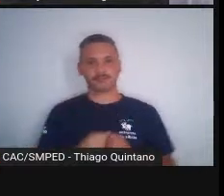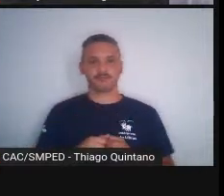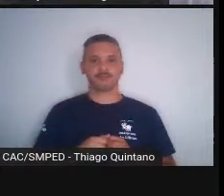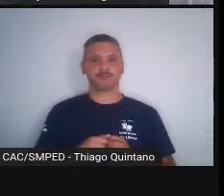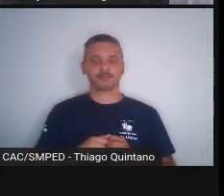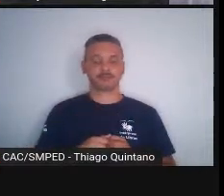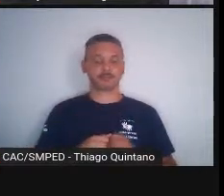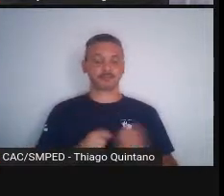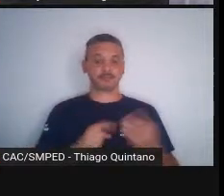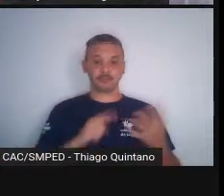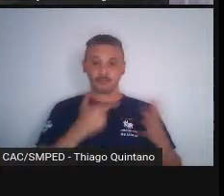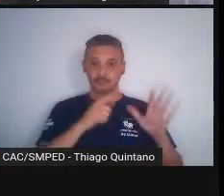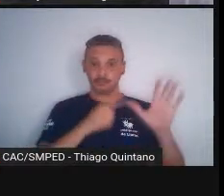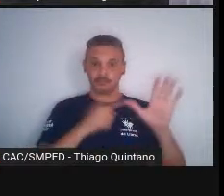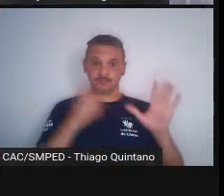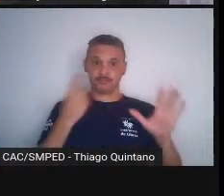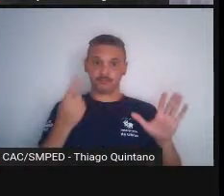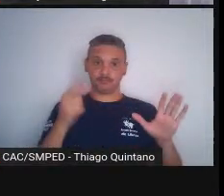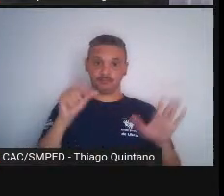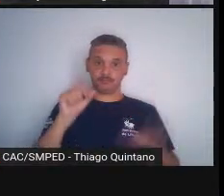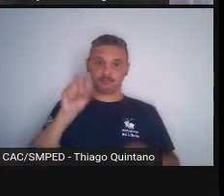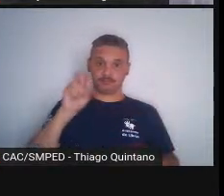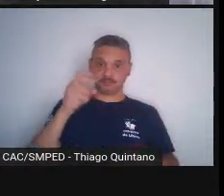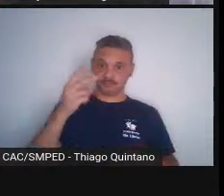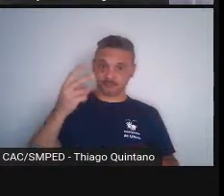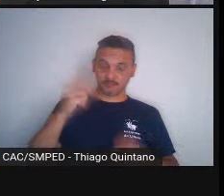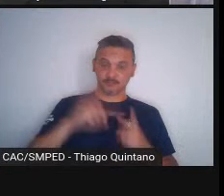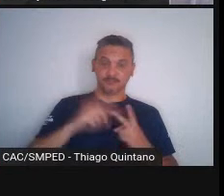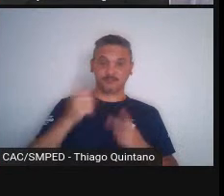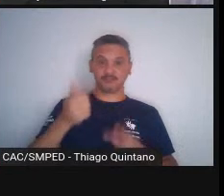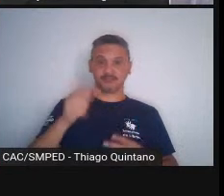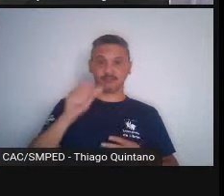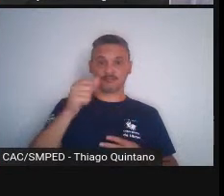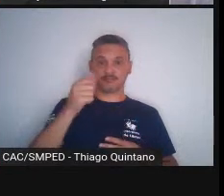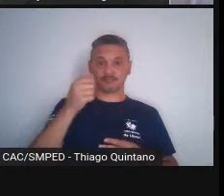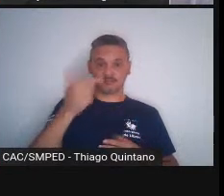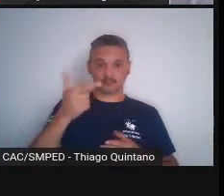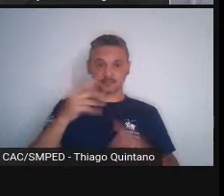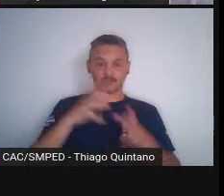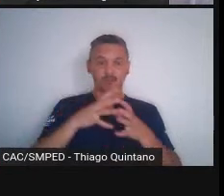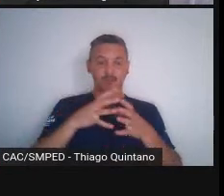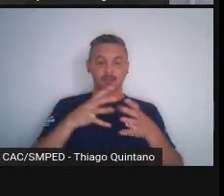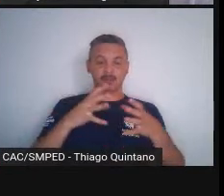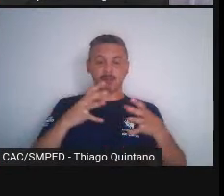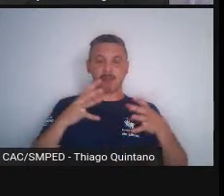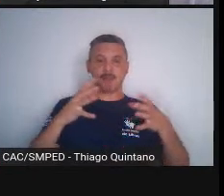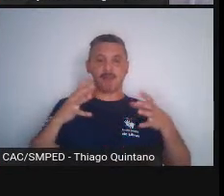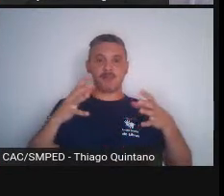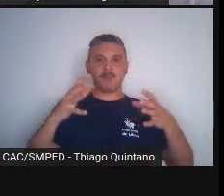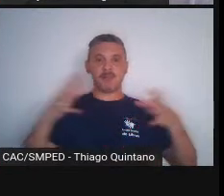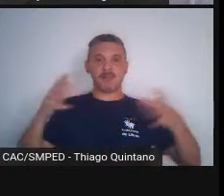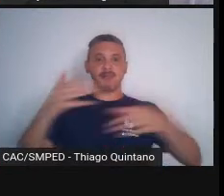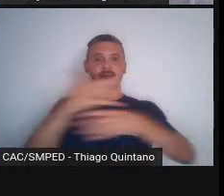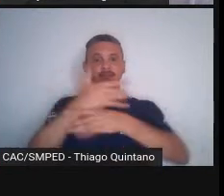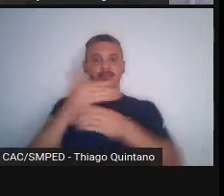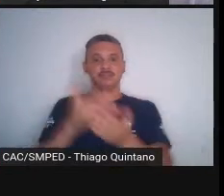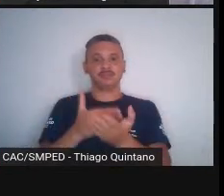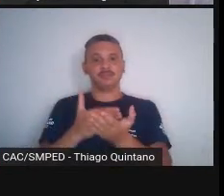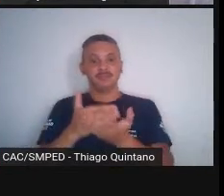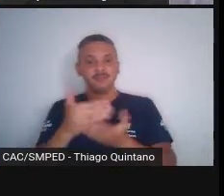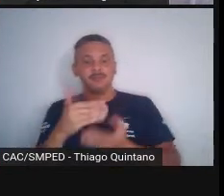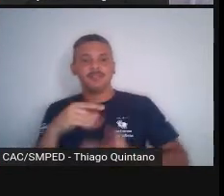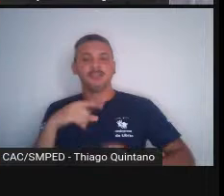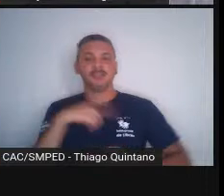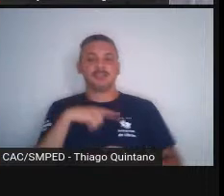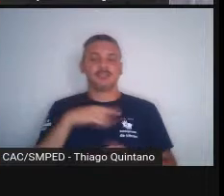52, 62 e a cidade começou a pular os rios, aqui em 52 ela já pulou o